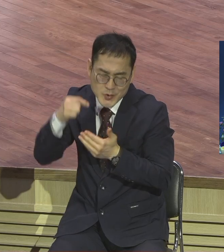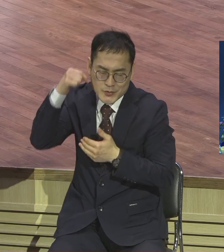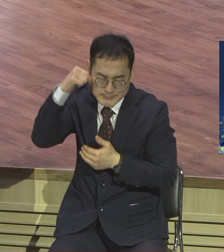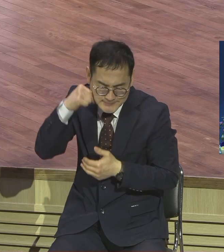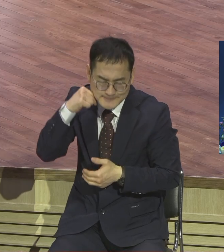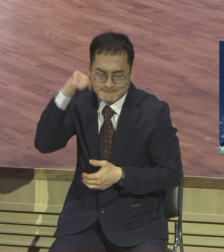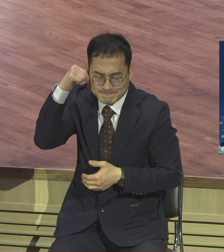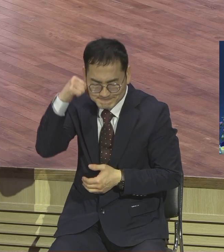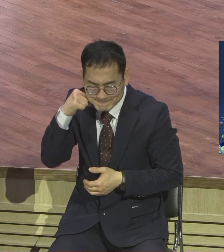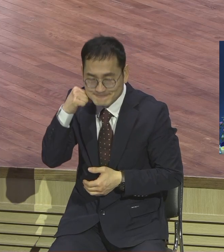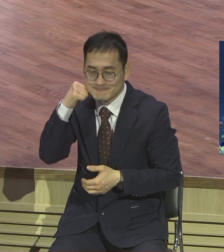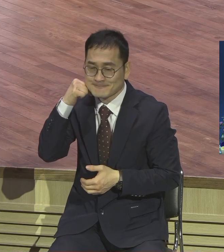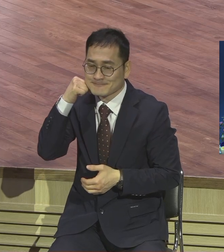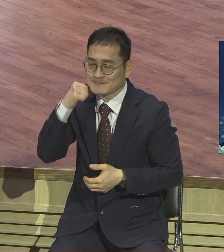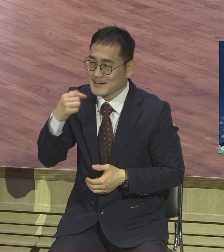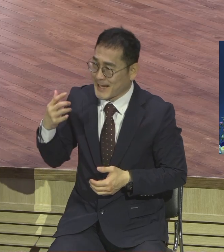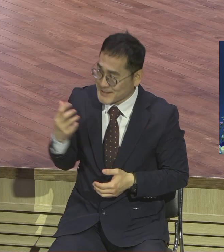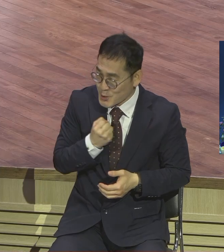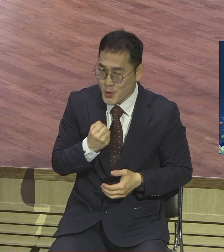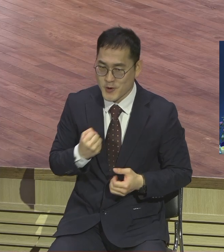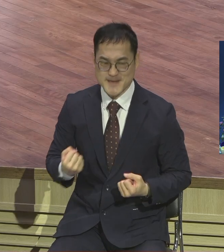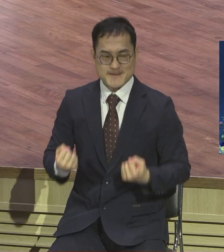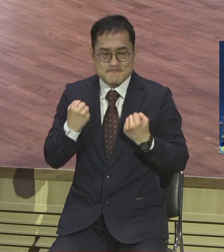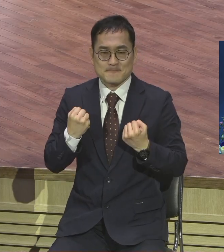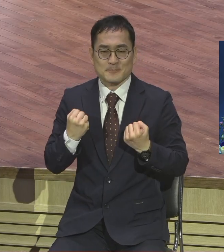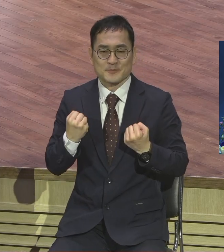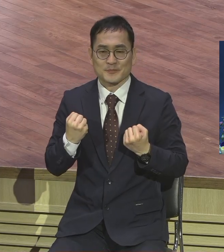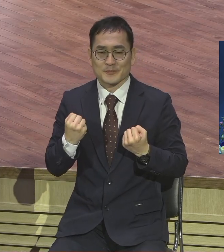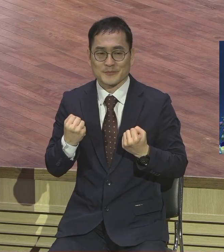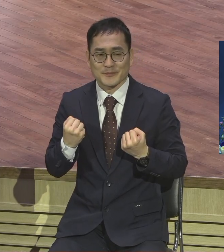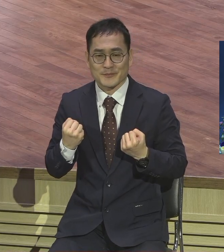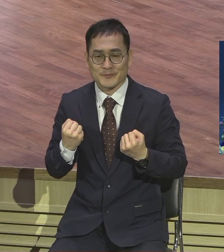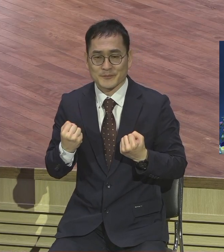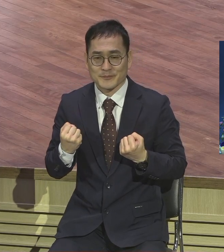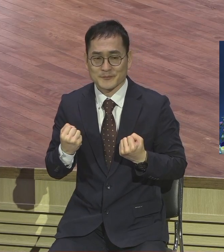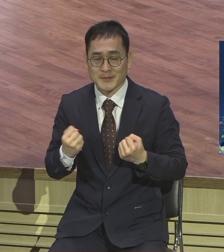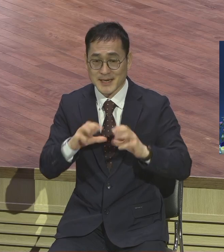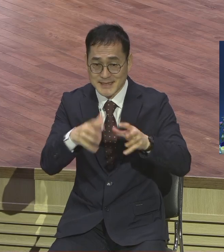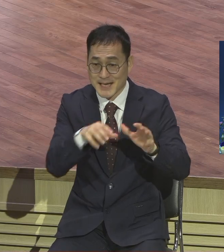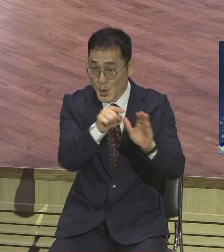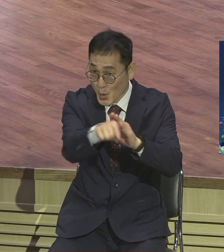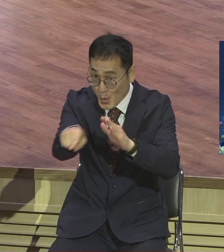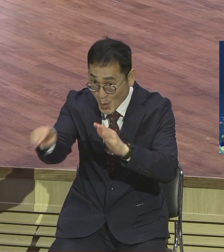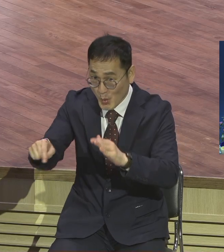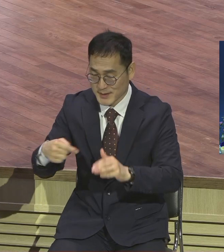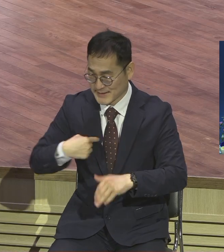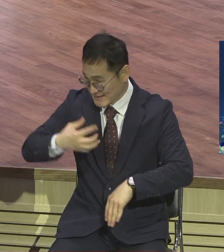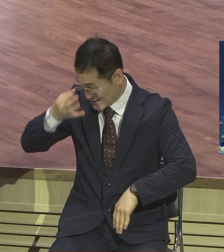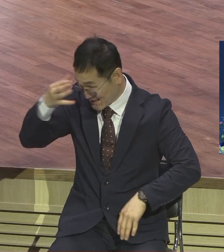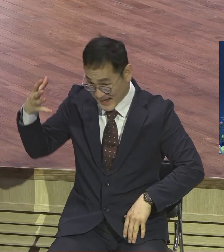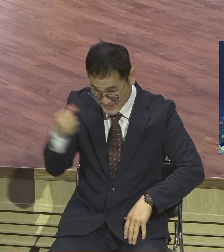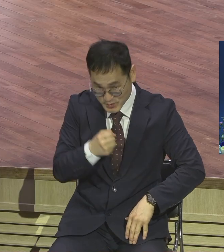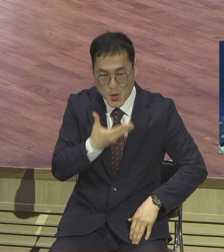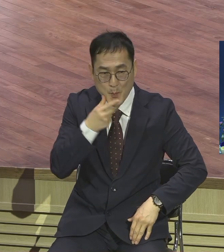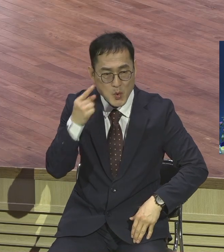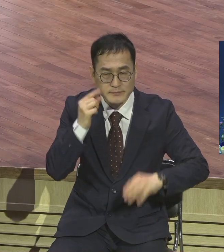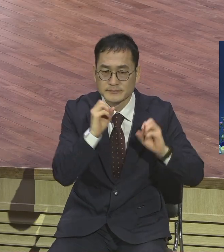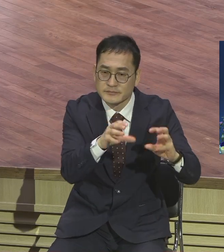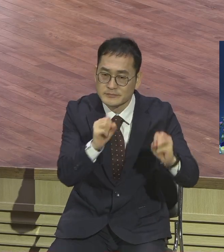삶의 현장에서 각자에게 주어진 달란트를 그렇게 개발해서 하나님의 영광을 더욱이 드러내는